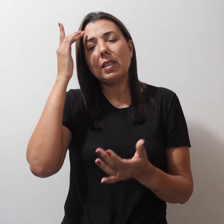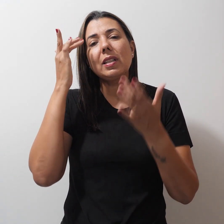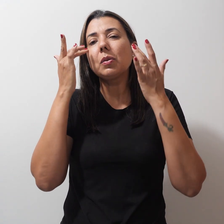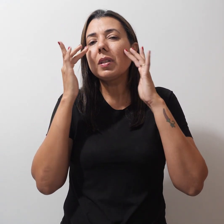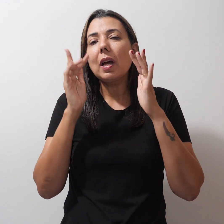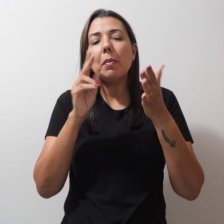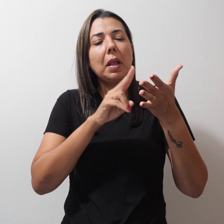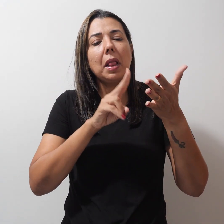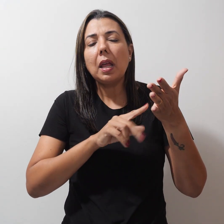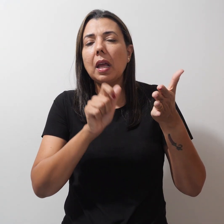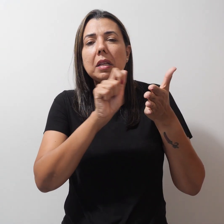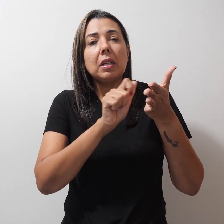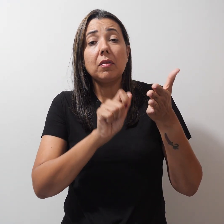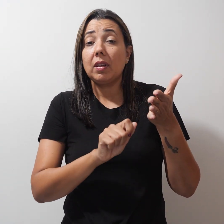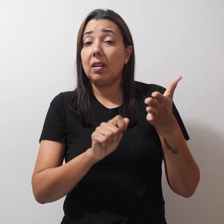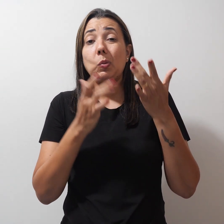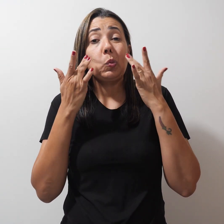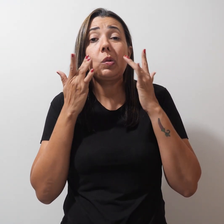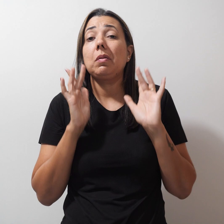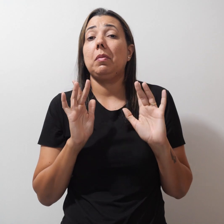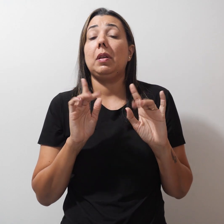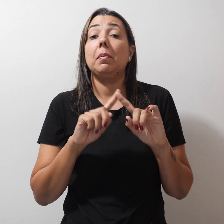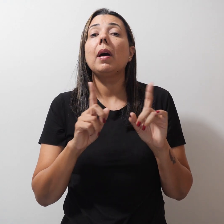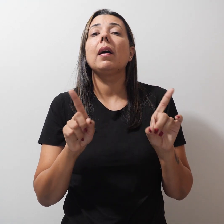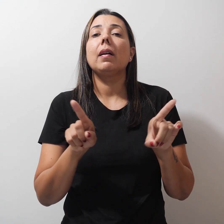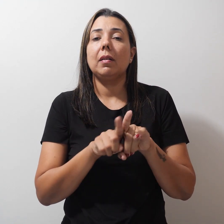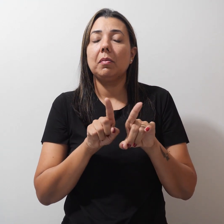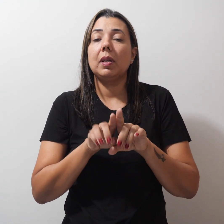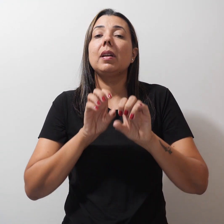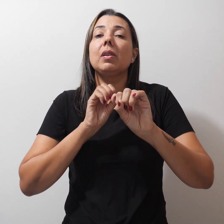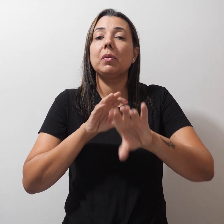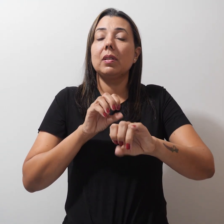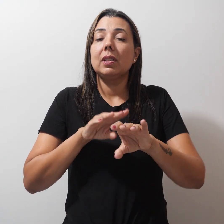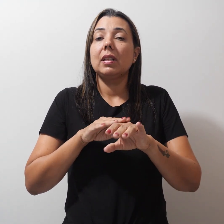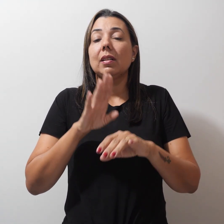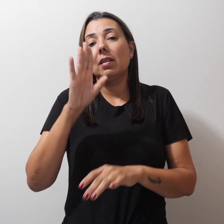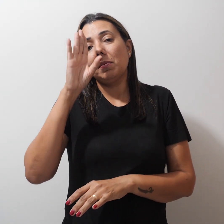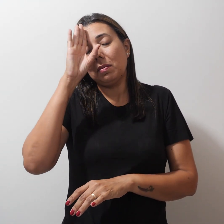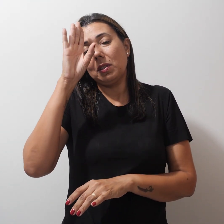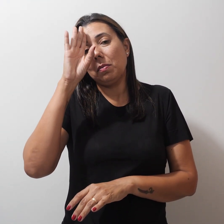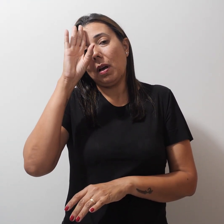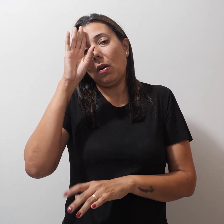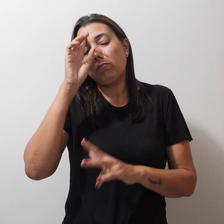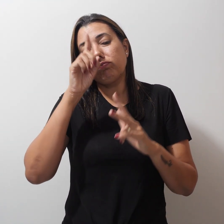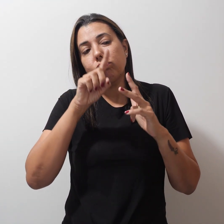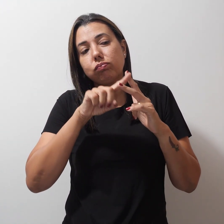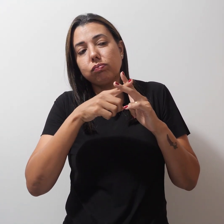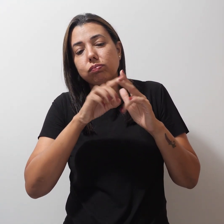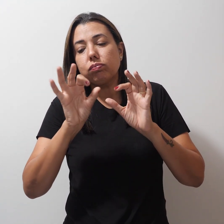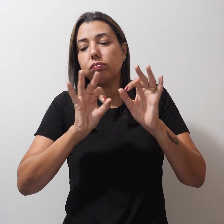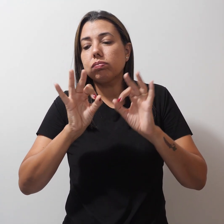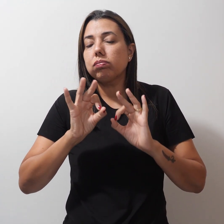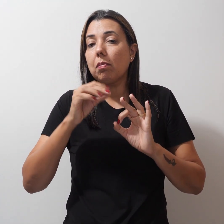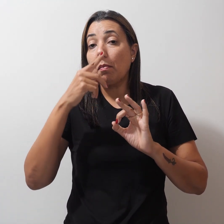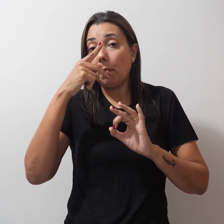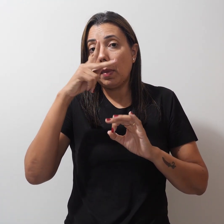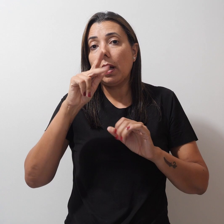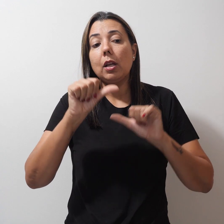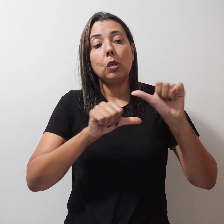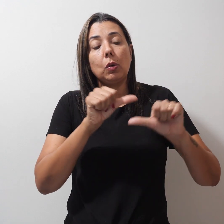Mas a educação também é uma das principais ferramentas para mudar esse cenário,